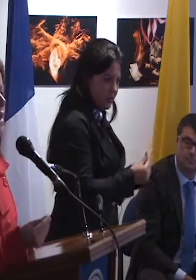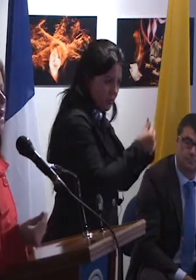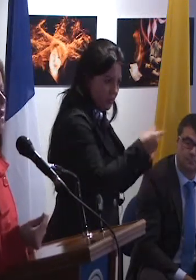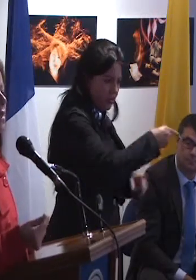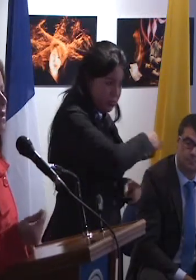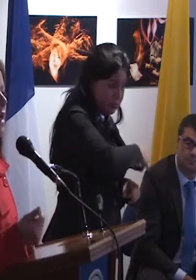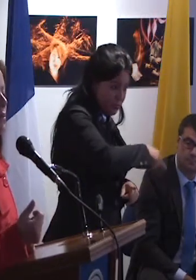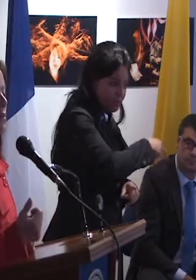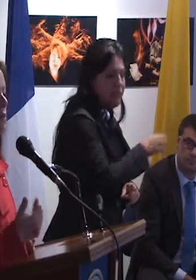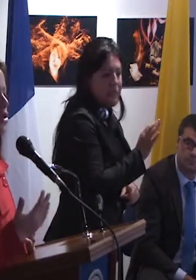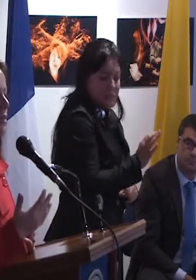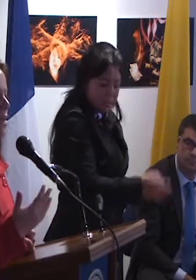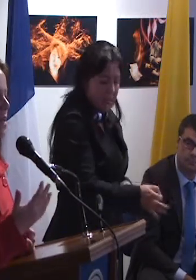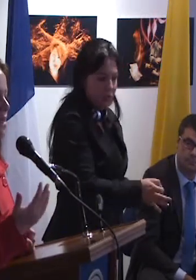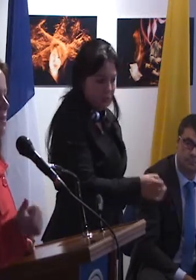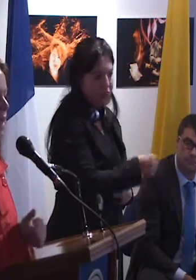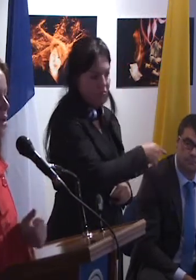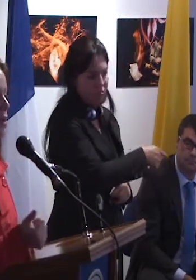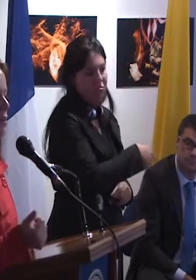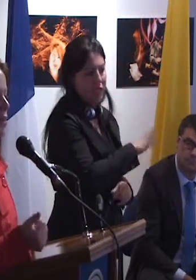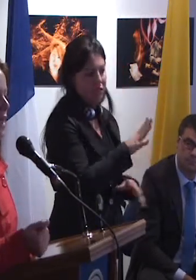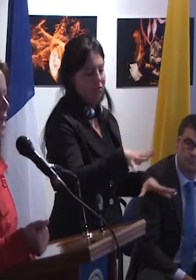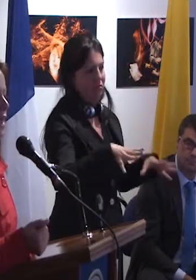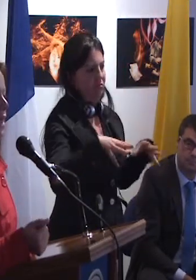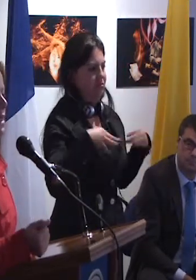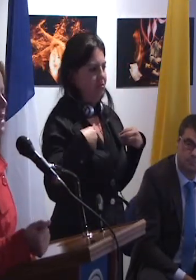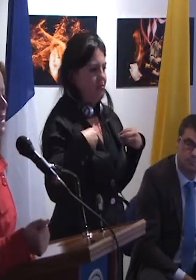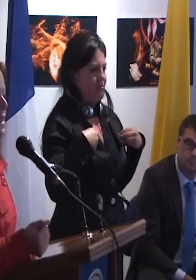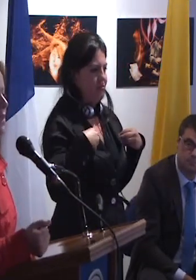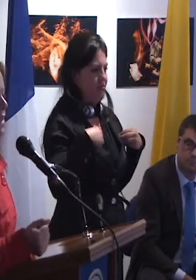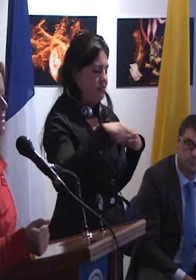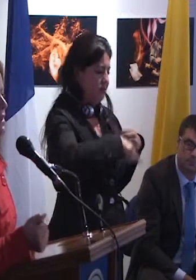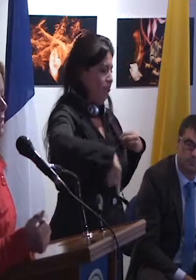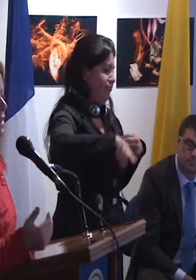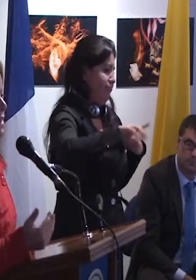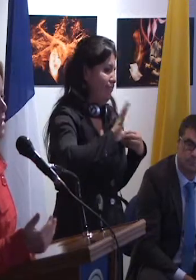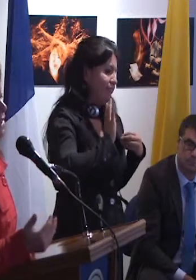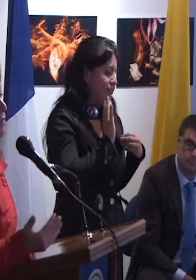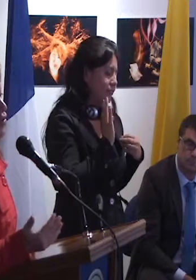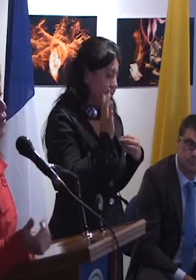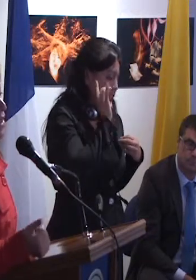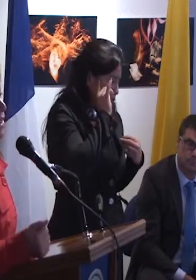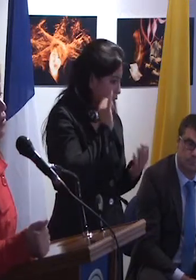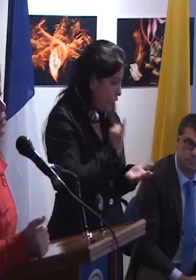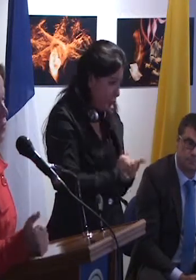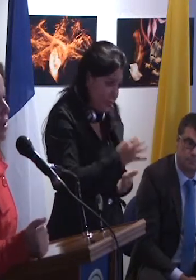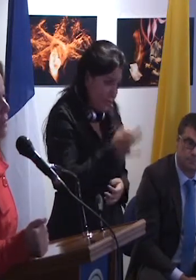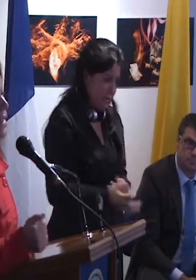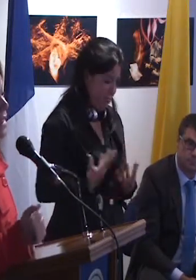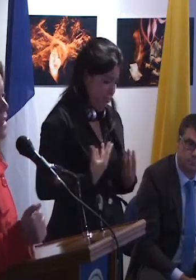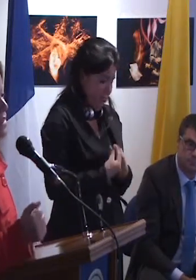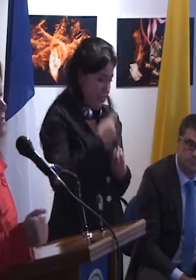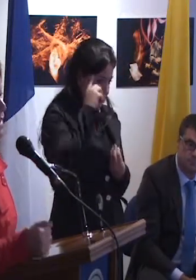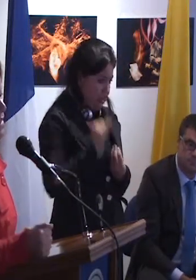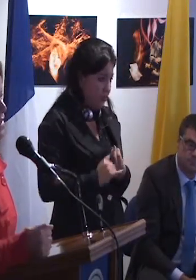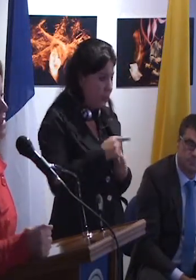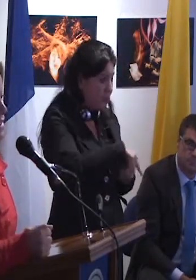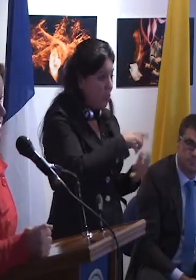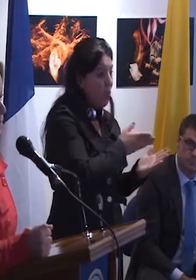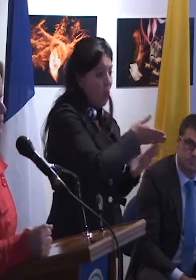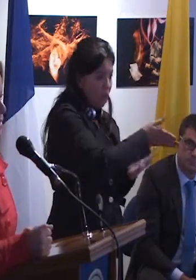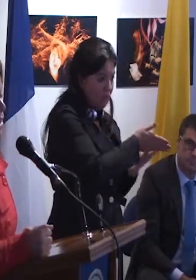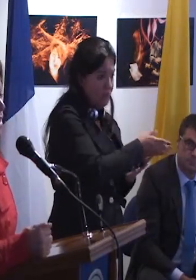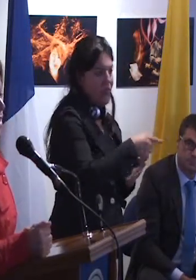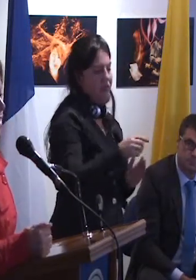tendrán mucha mayor aceptación, porque definitivamente creemos que es un programa que este país